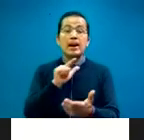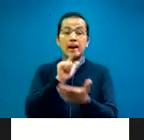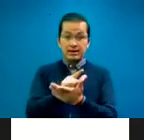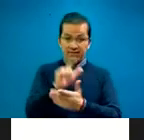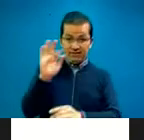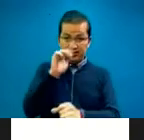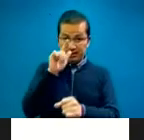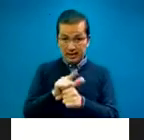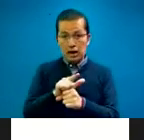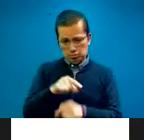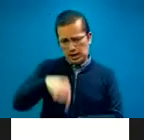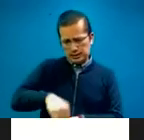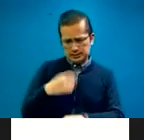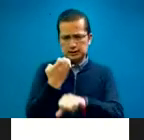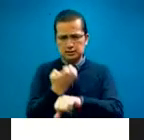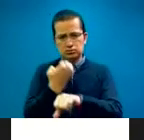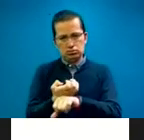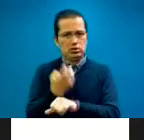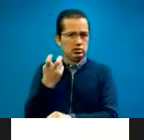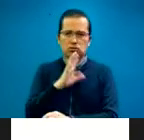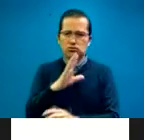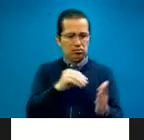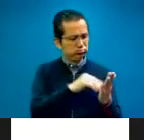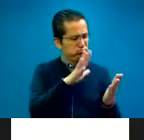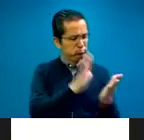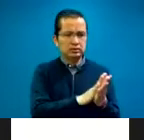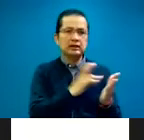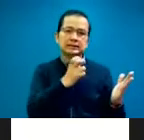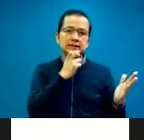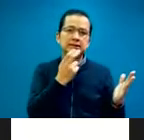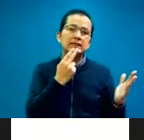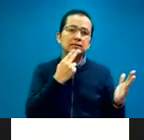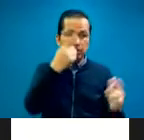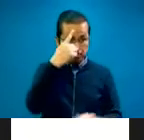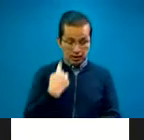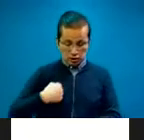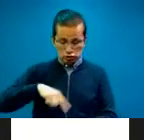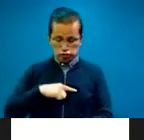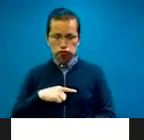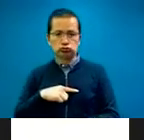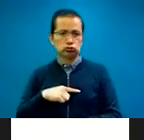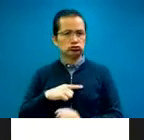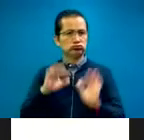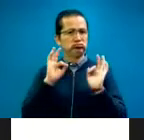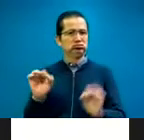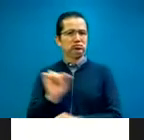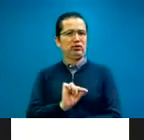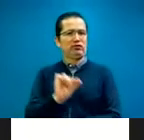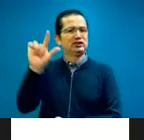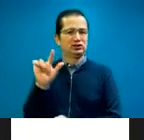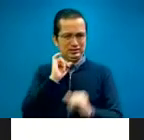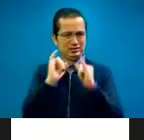exista nuestra profesión de una forma formal. de posteriormente en el año